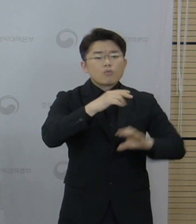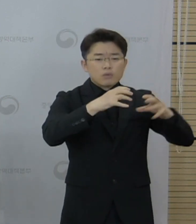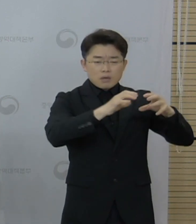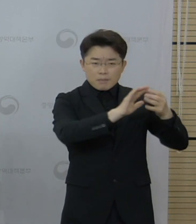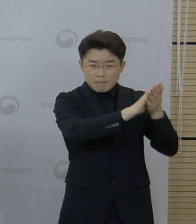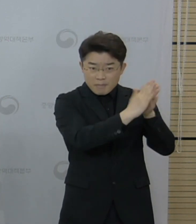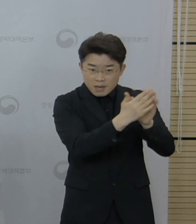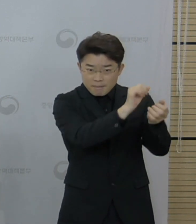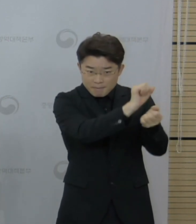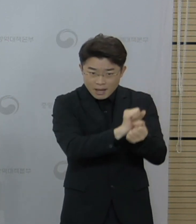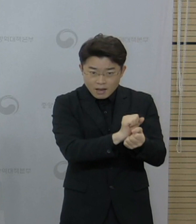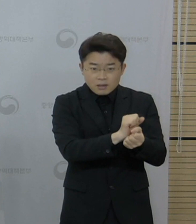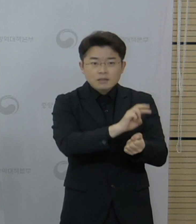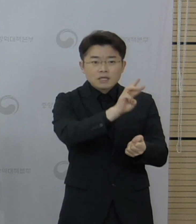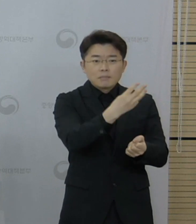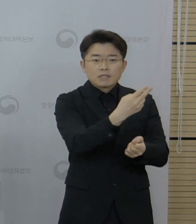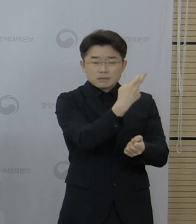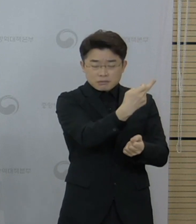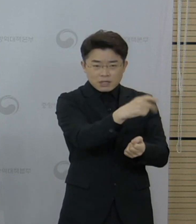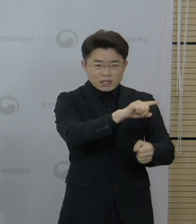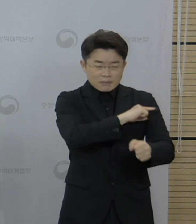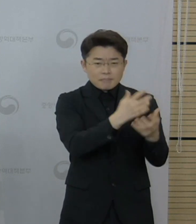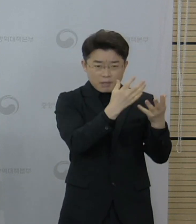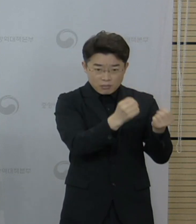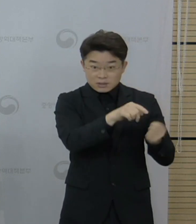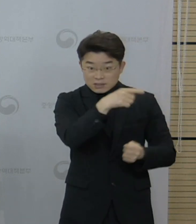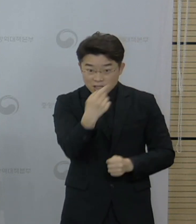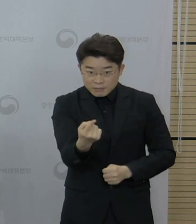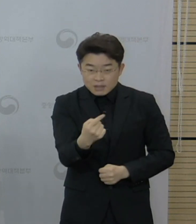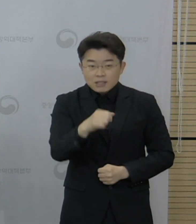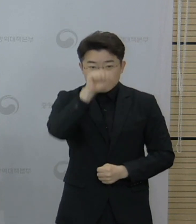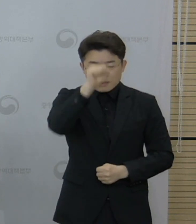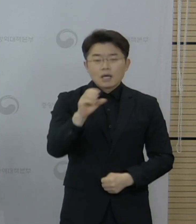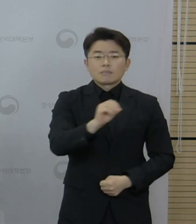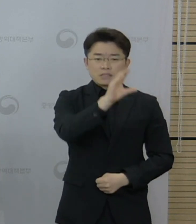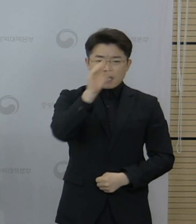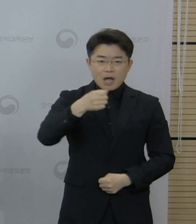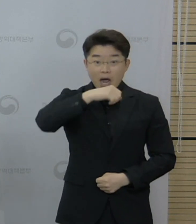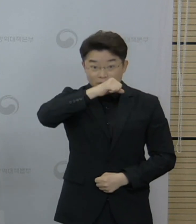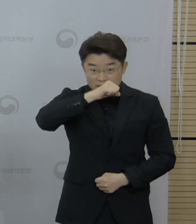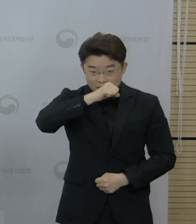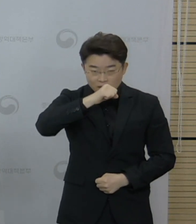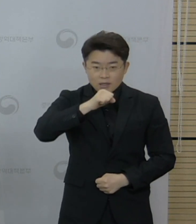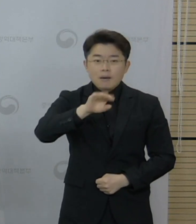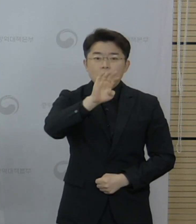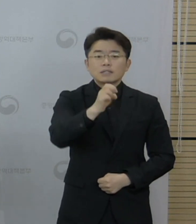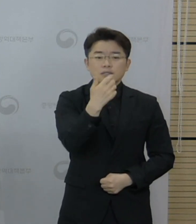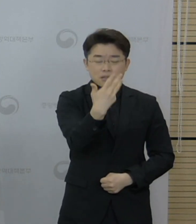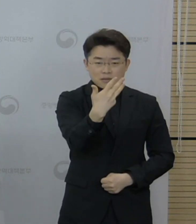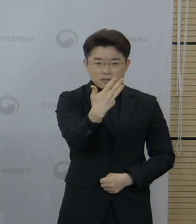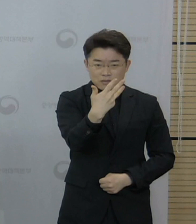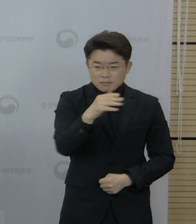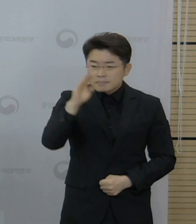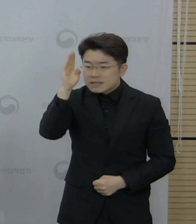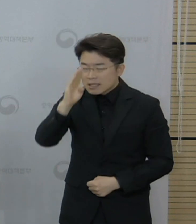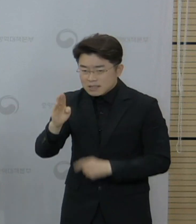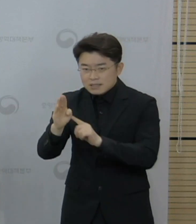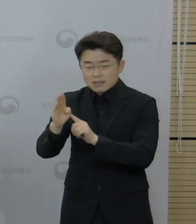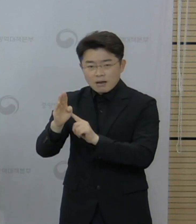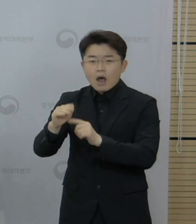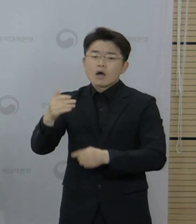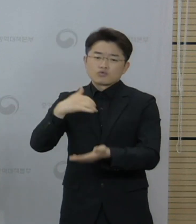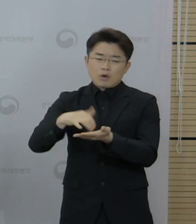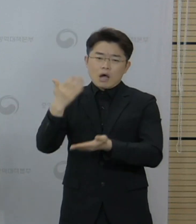변이가 324건으로 가장 많고, 남아프리카공화국 변이가 46건, 브라질 변이가